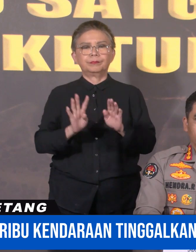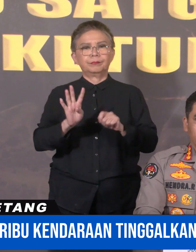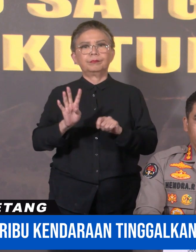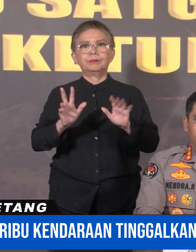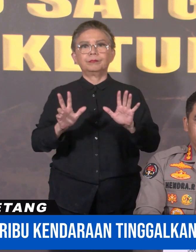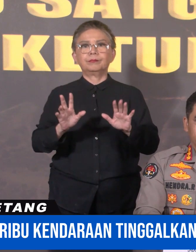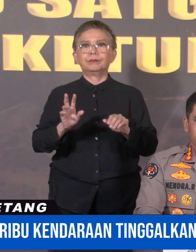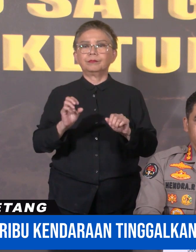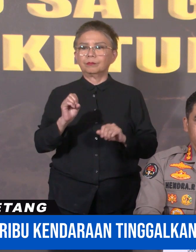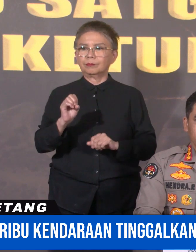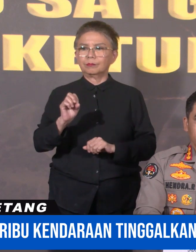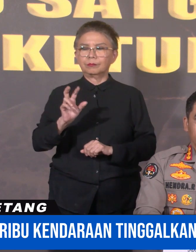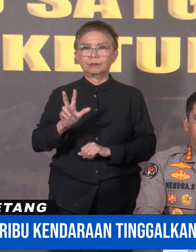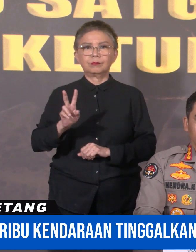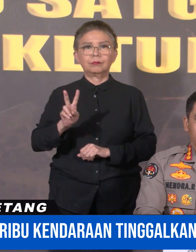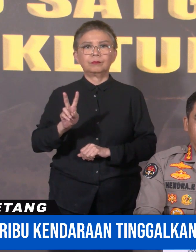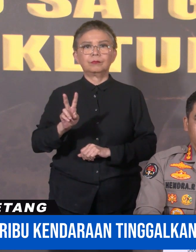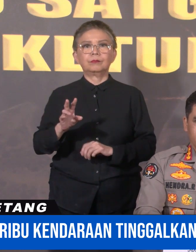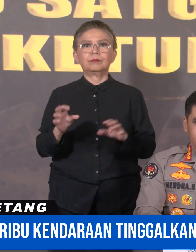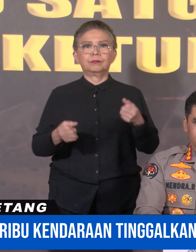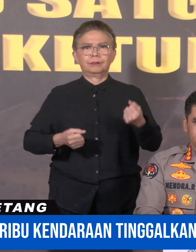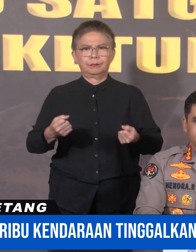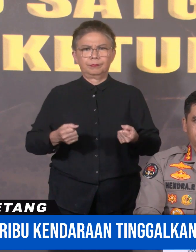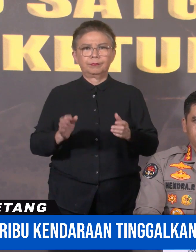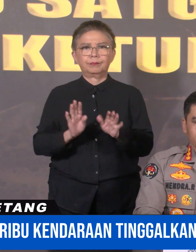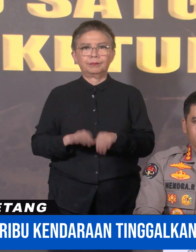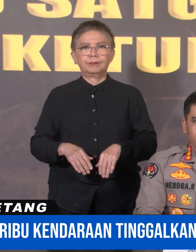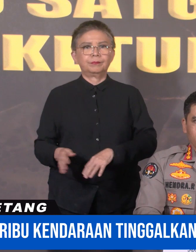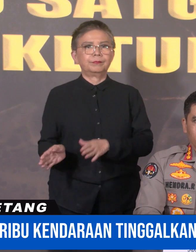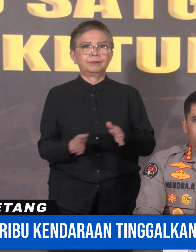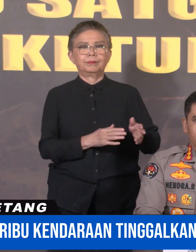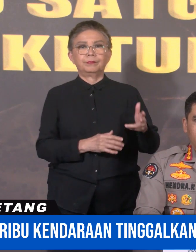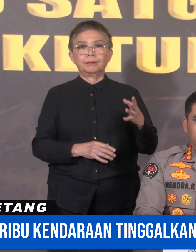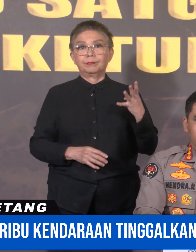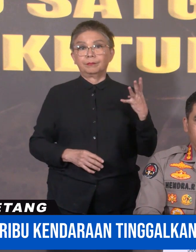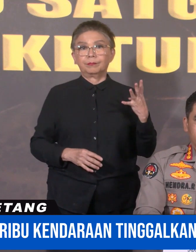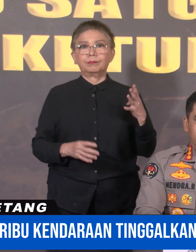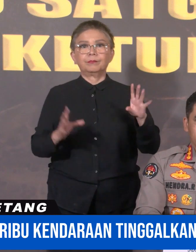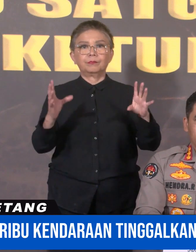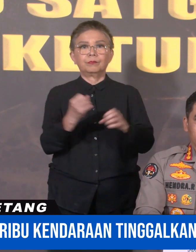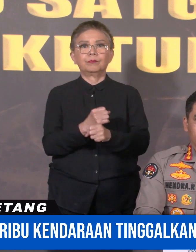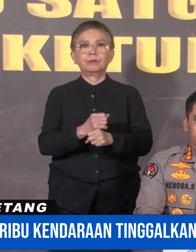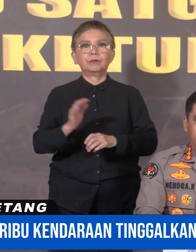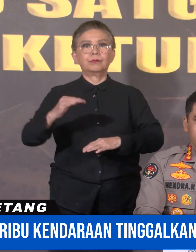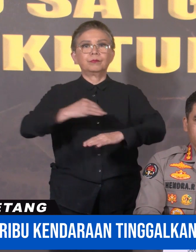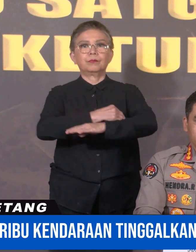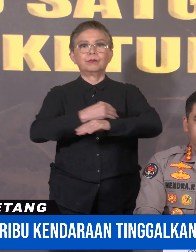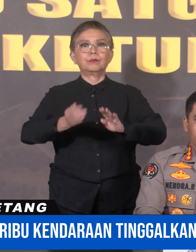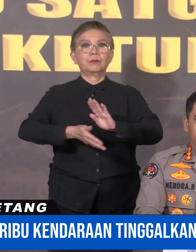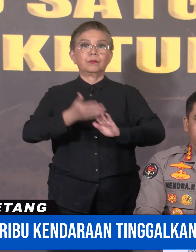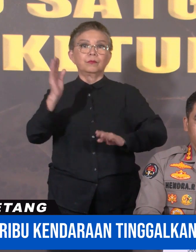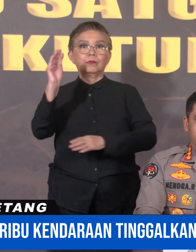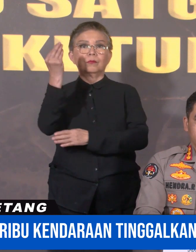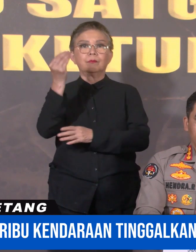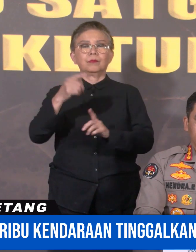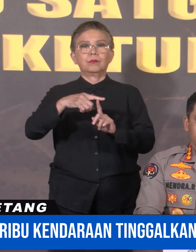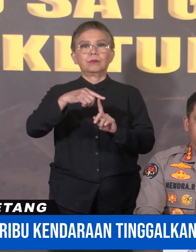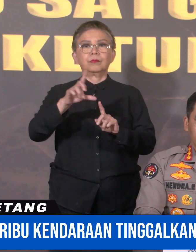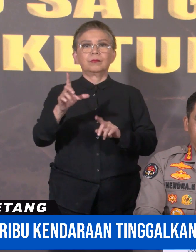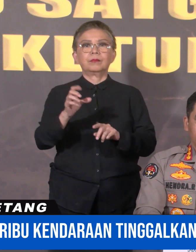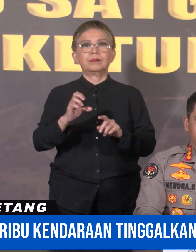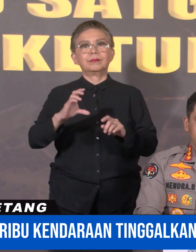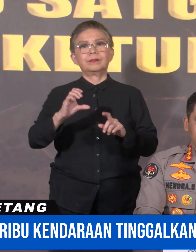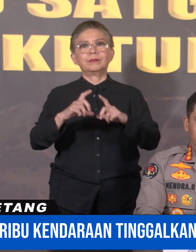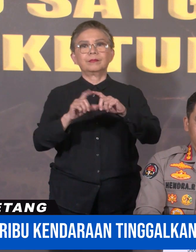sebanyak 48.032 kendaraan Volume arus lalu lintas yang keluar Jakarta melalui gate